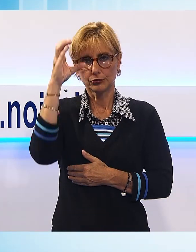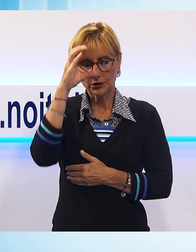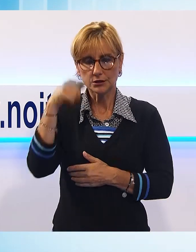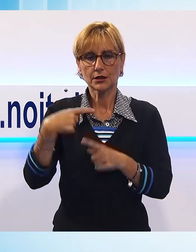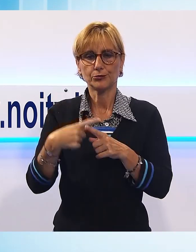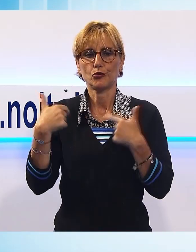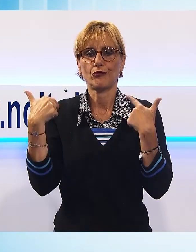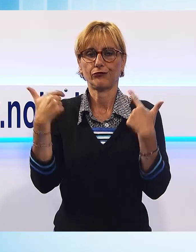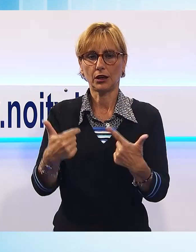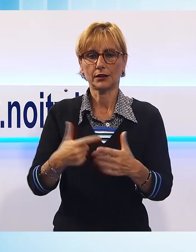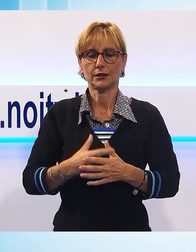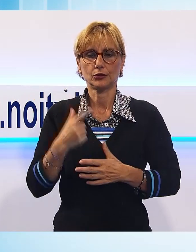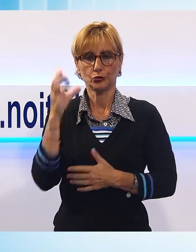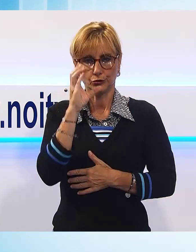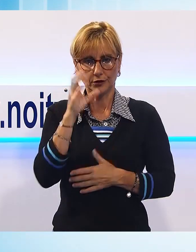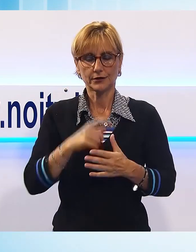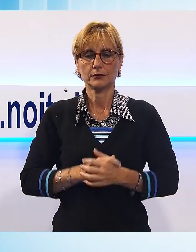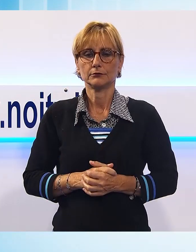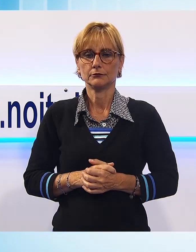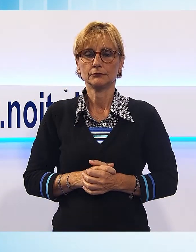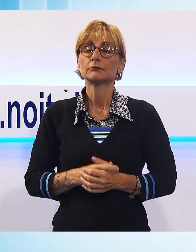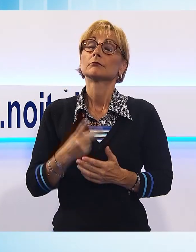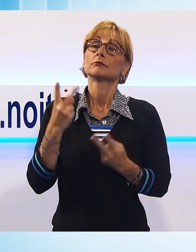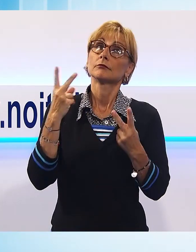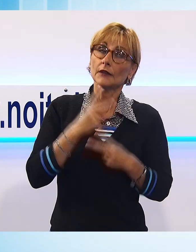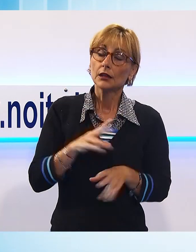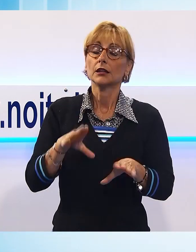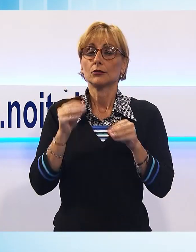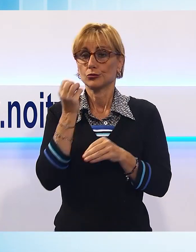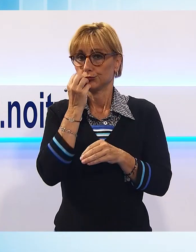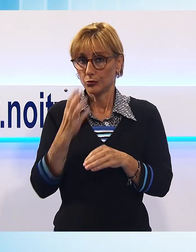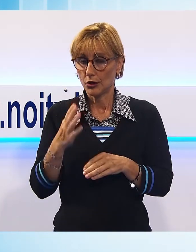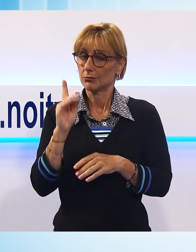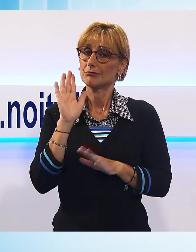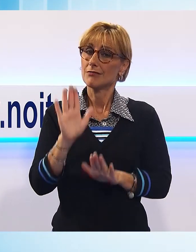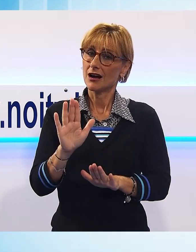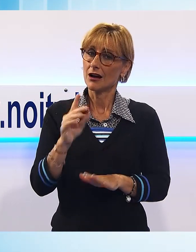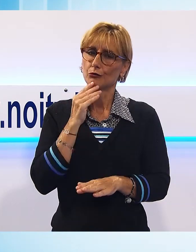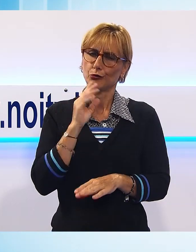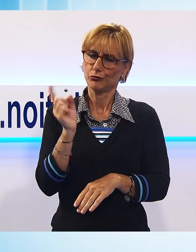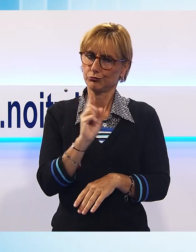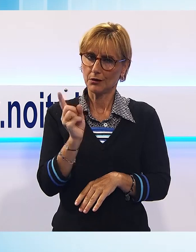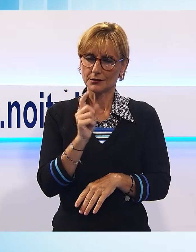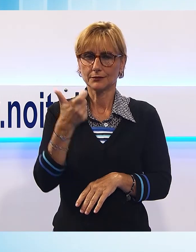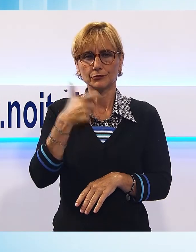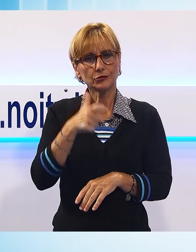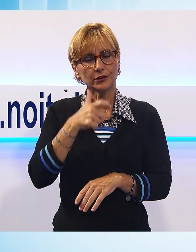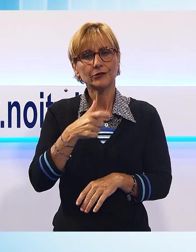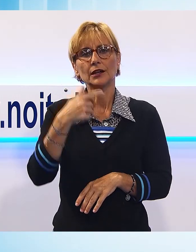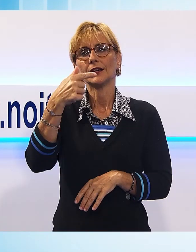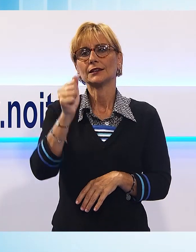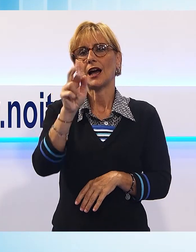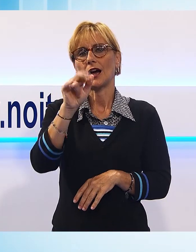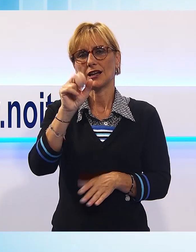turistica. È un buon inizio ma non basta perché anche sulle altre questioni della fiscalità, dall'Atari